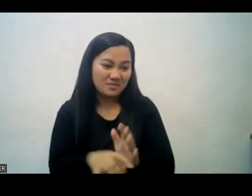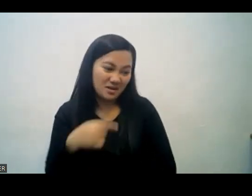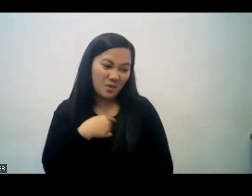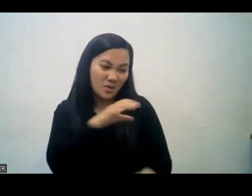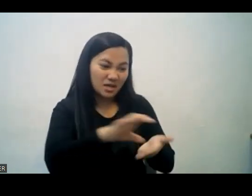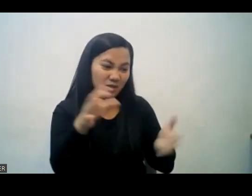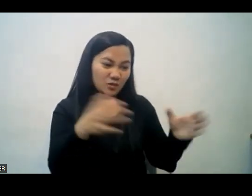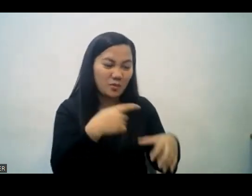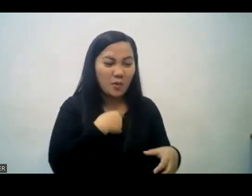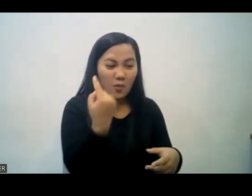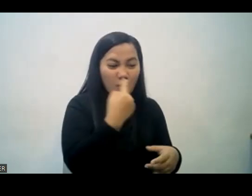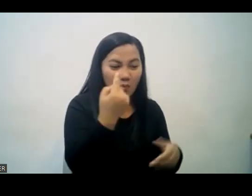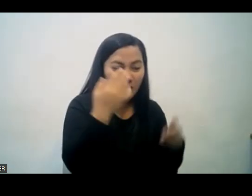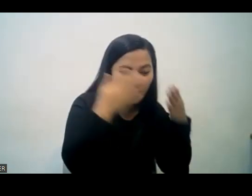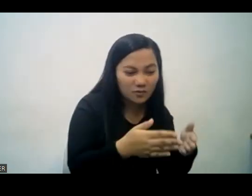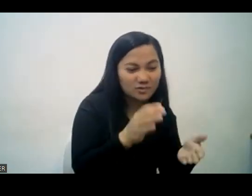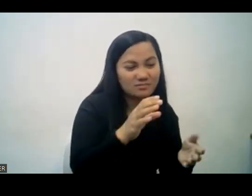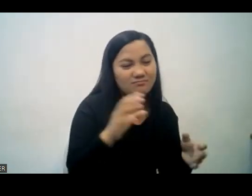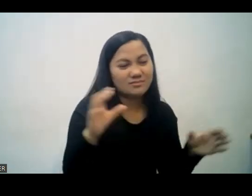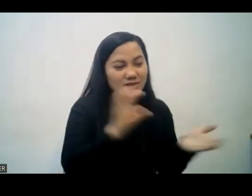kaya I'm the youth fellowship